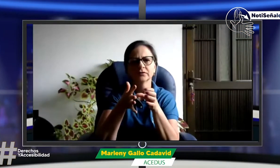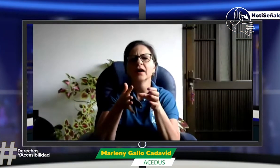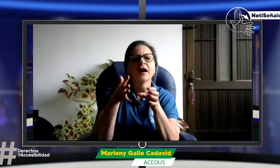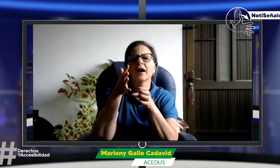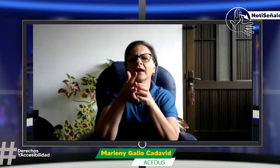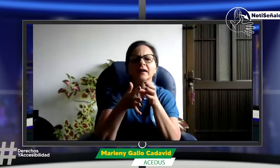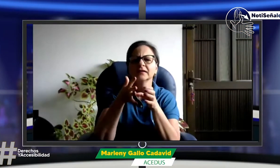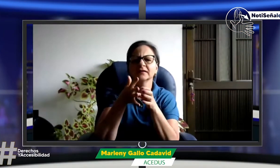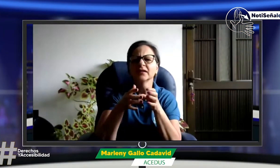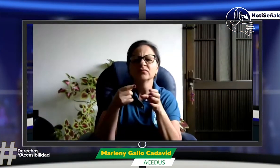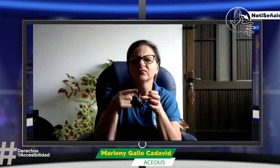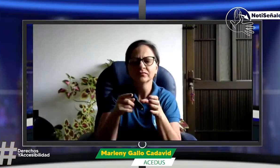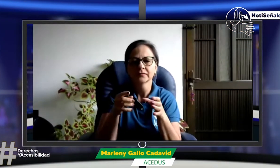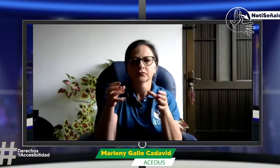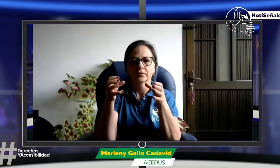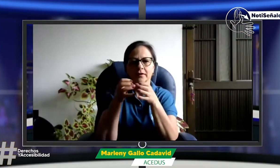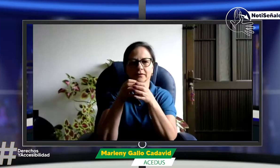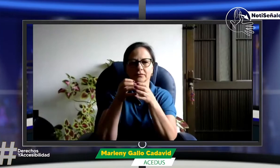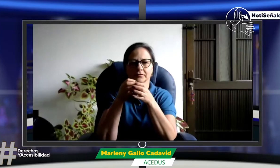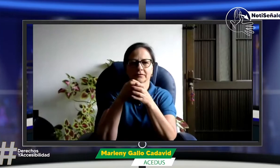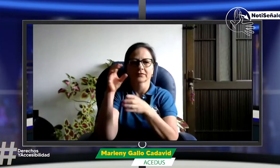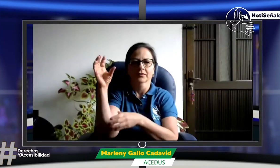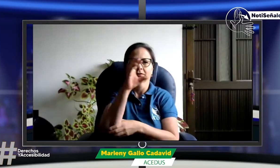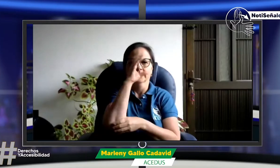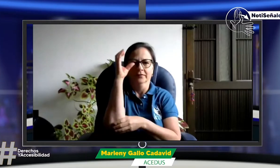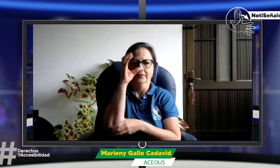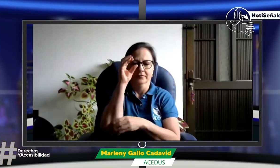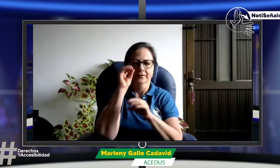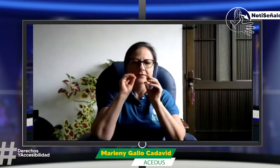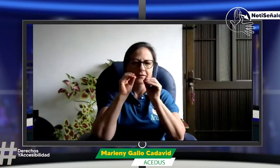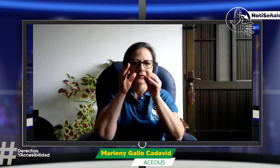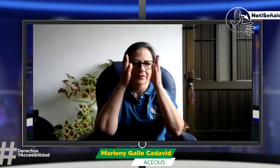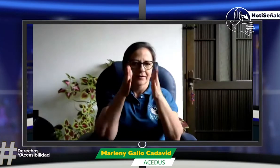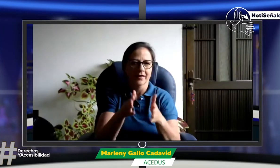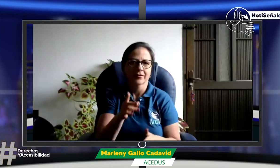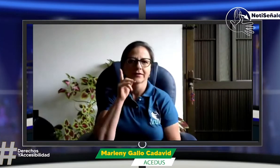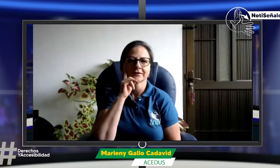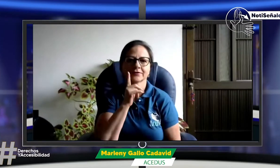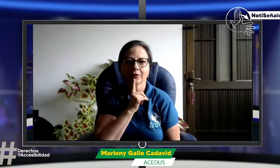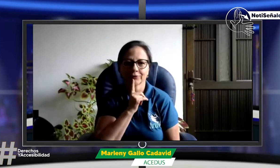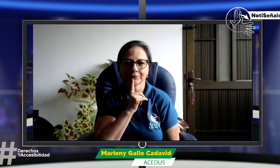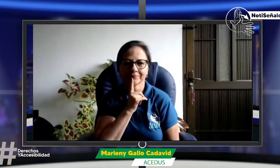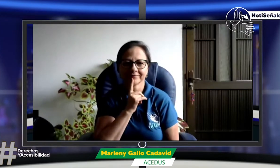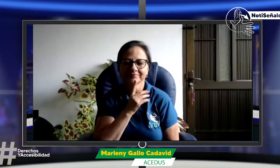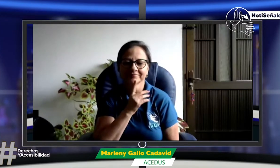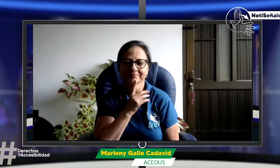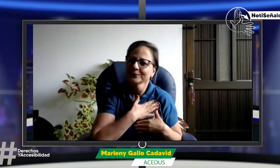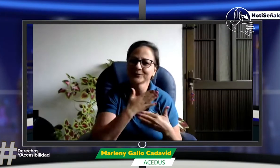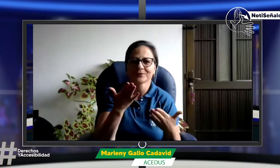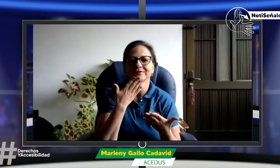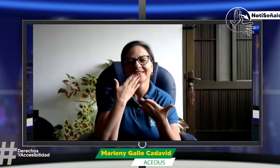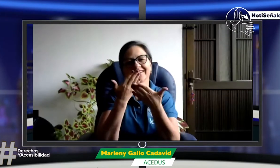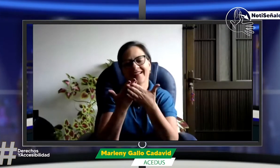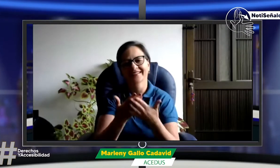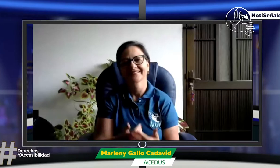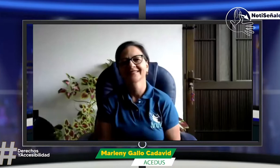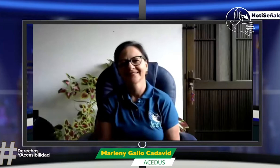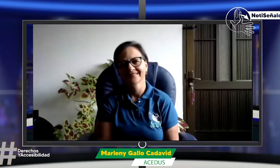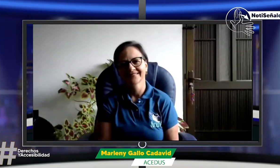Hago parte de Acedus, que es la Asociación Colombiana de Educadores Sordos. Es un